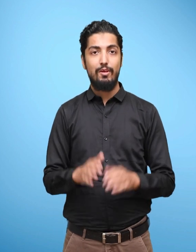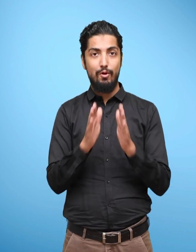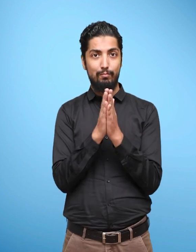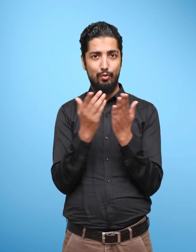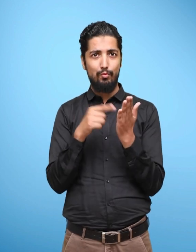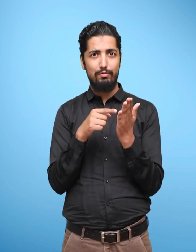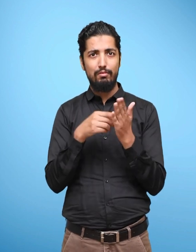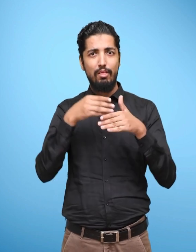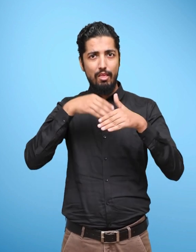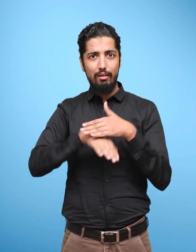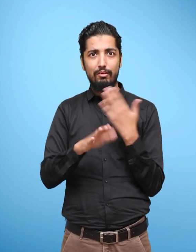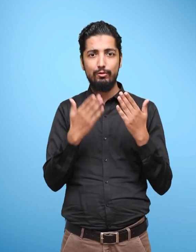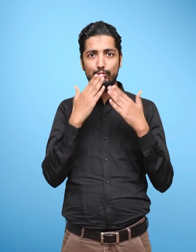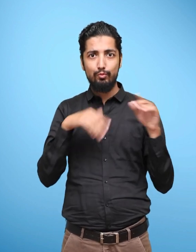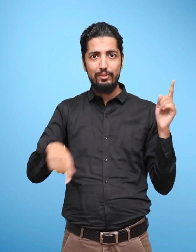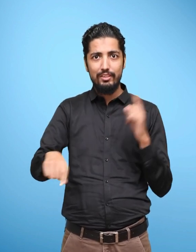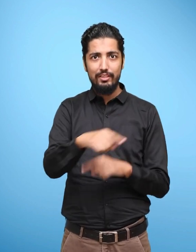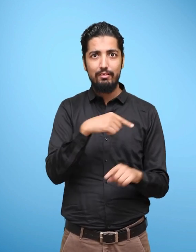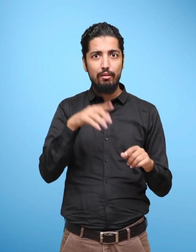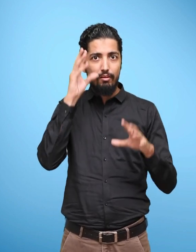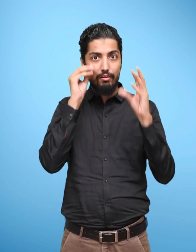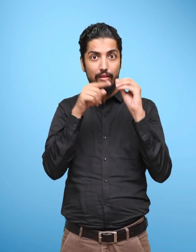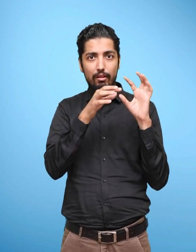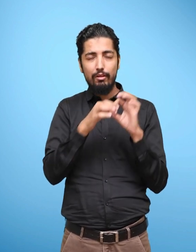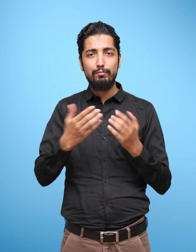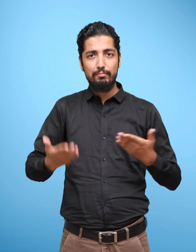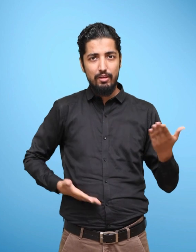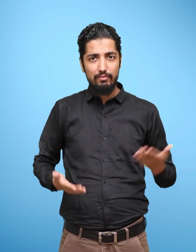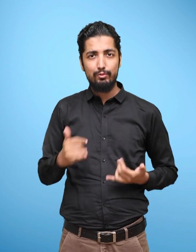This book Aids in the holistic Development of the learner.